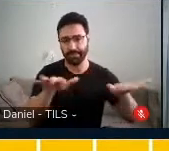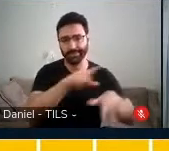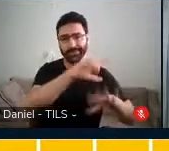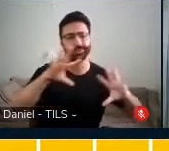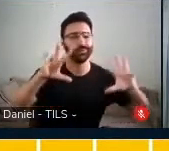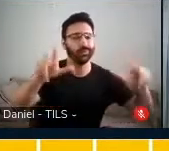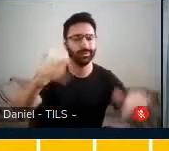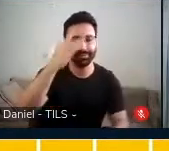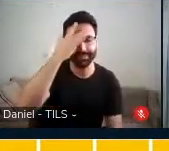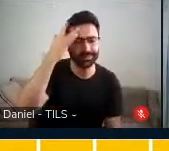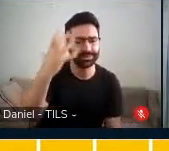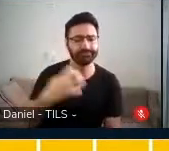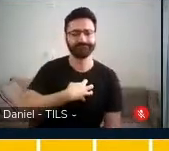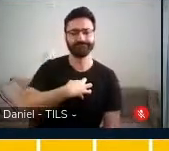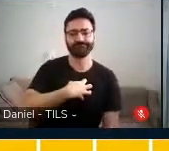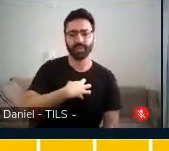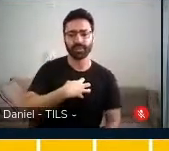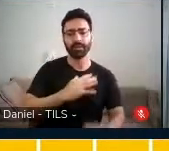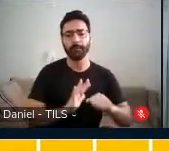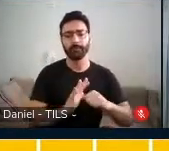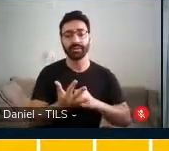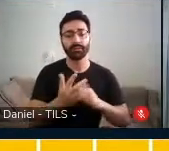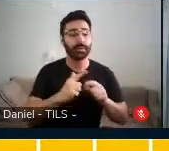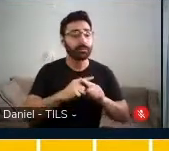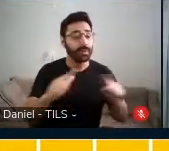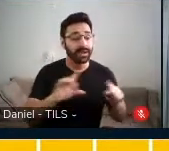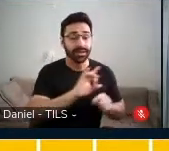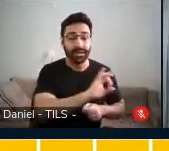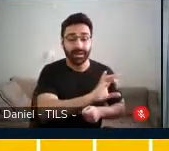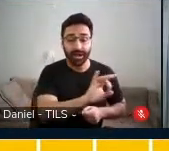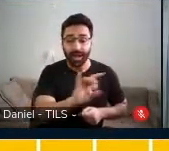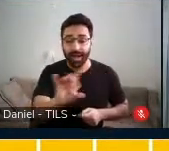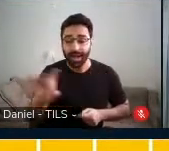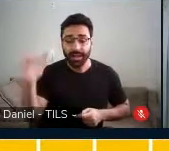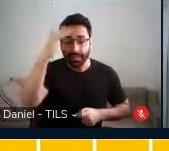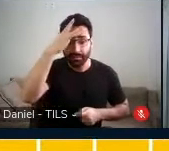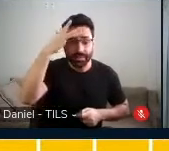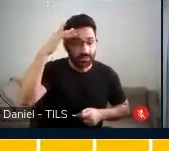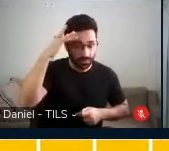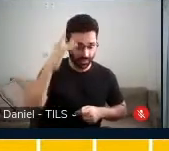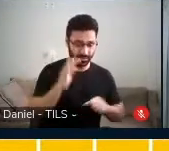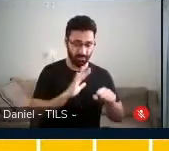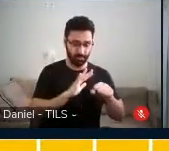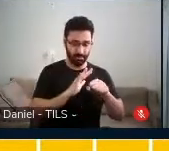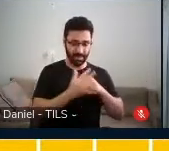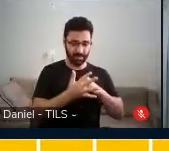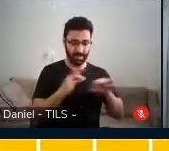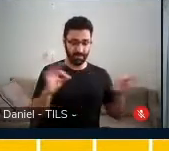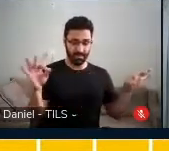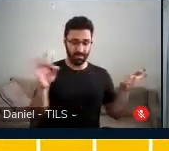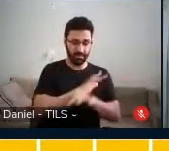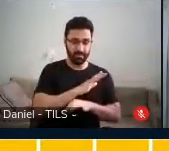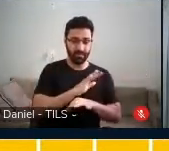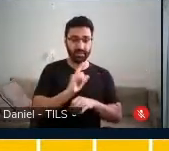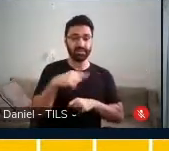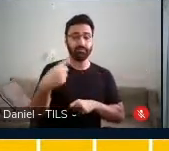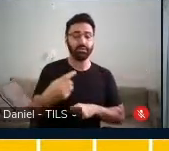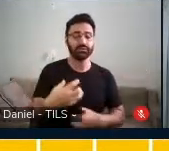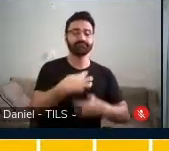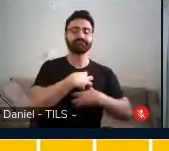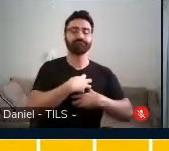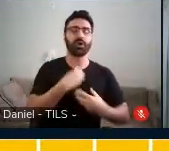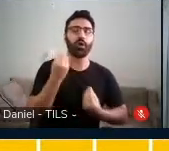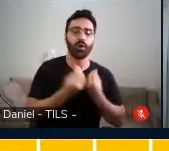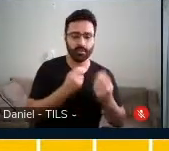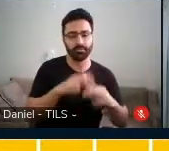pandemia, mas a forma como cada pessoa saiu depois dessa experiência e que fez com que